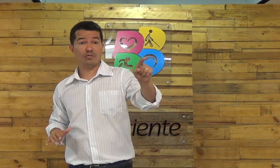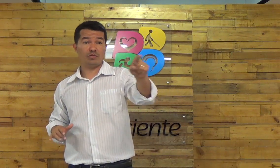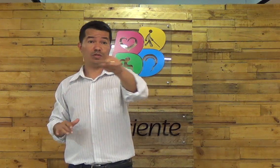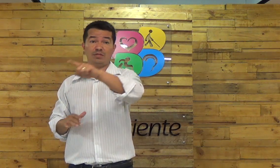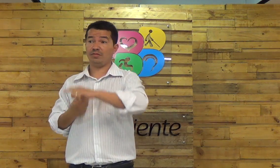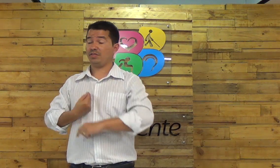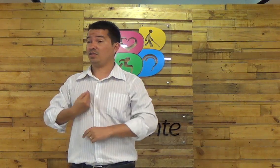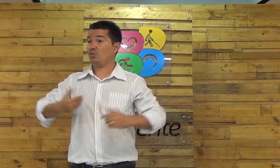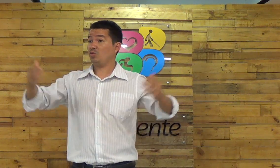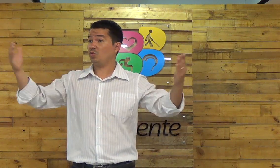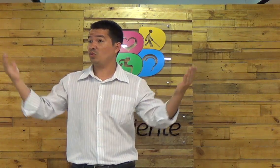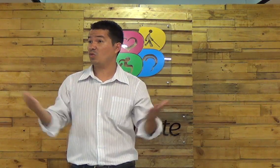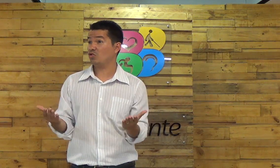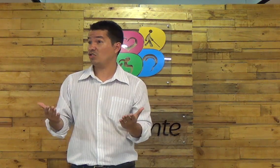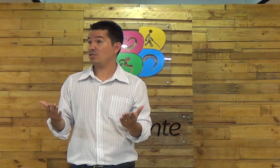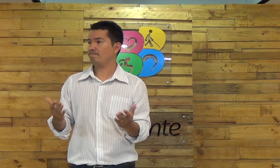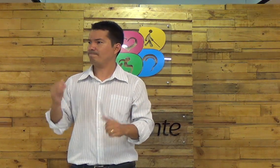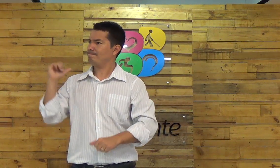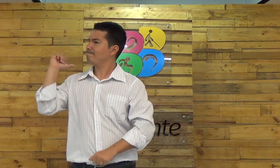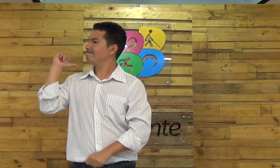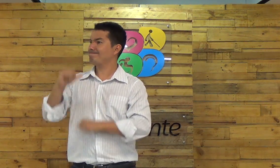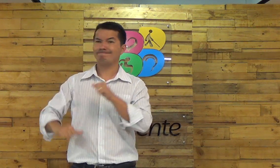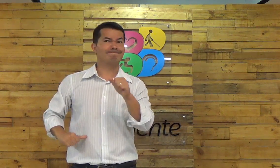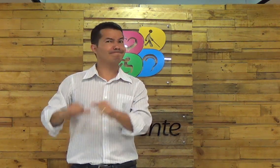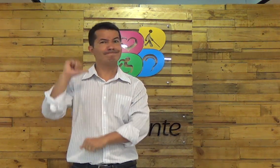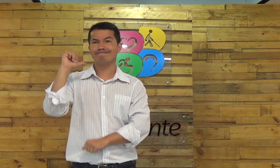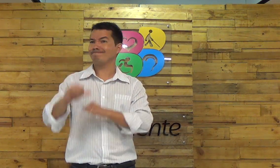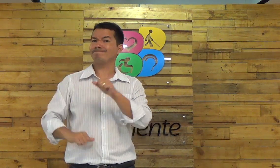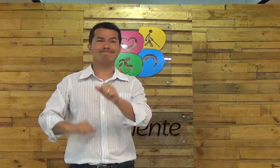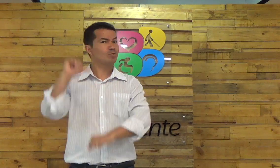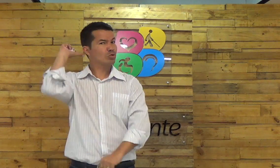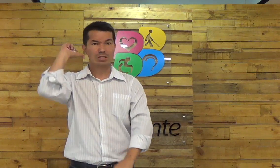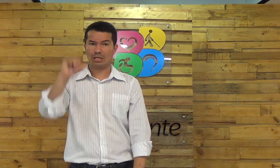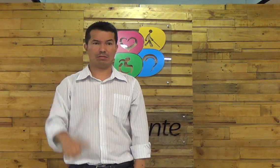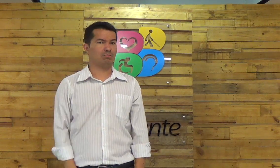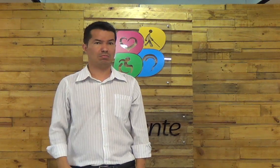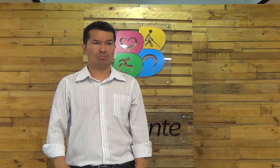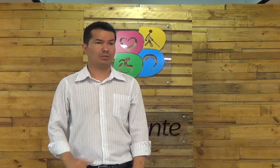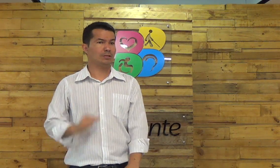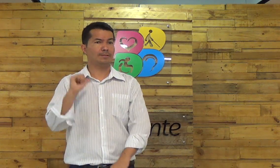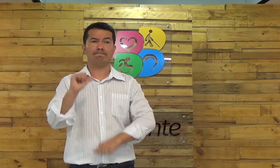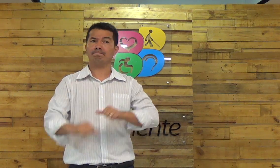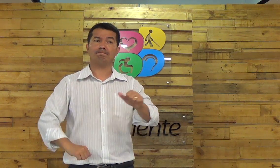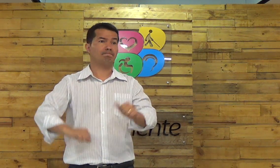para que Jesus toque na sua vida para que ele mude a sua vida